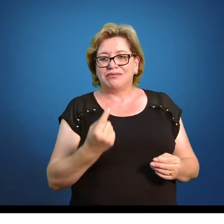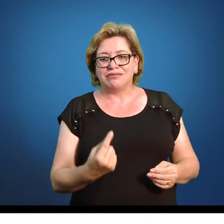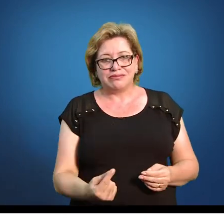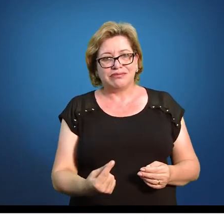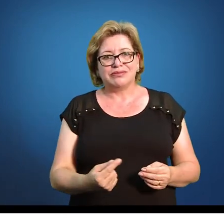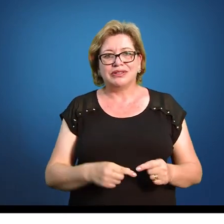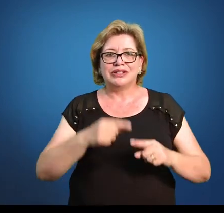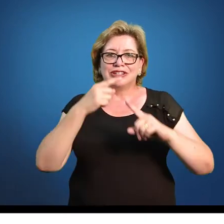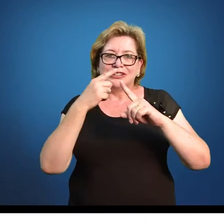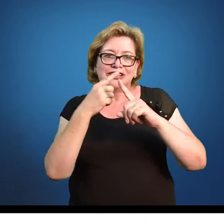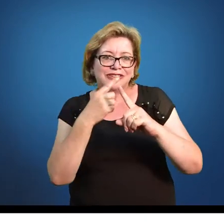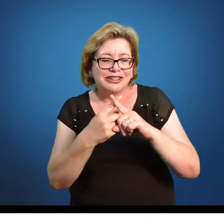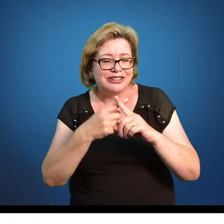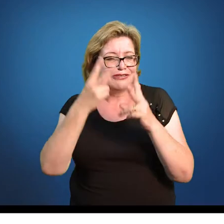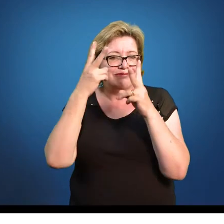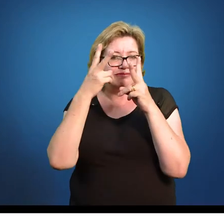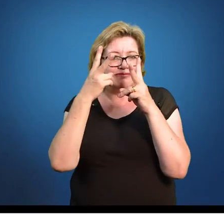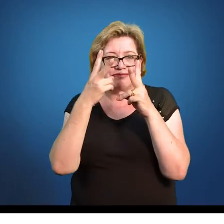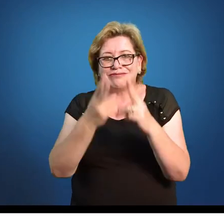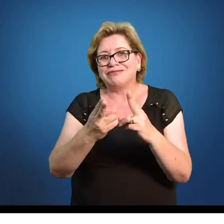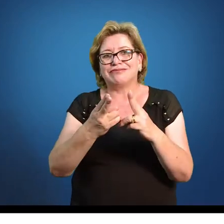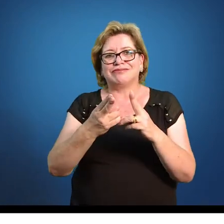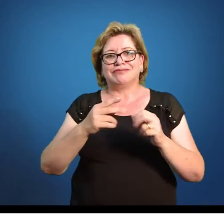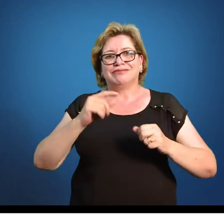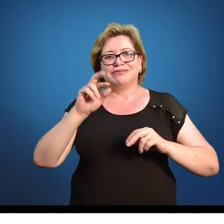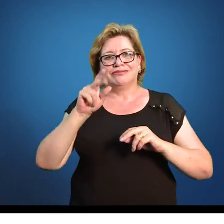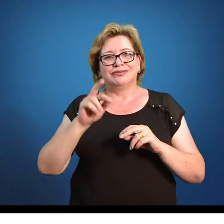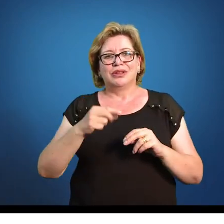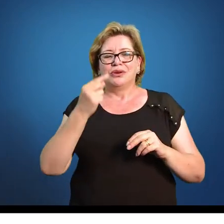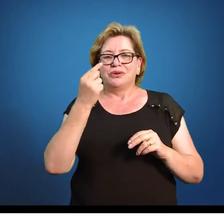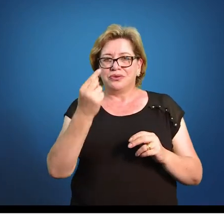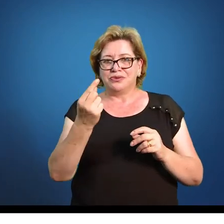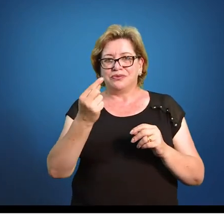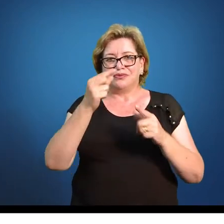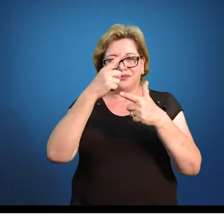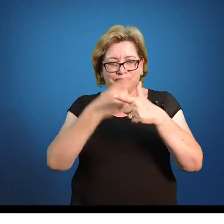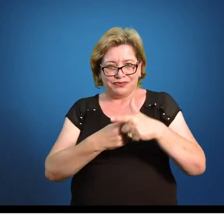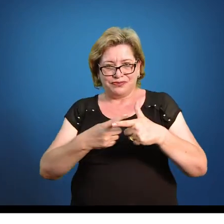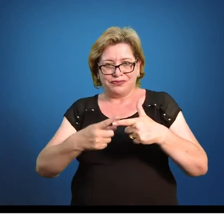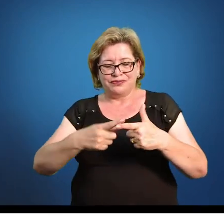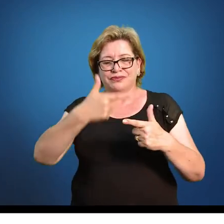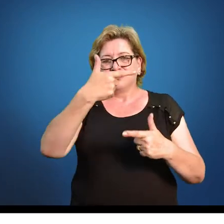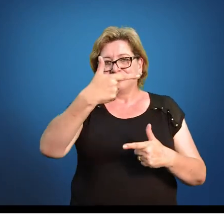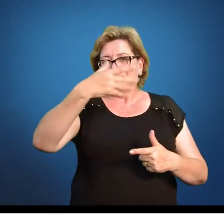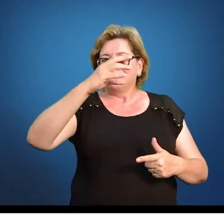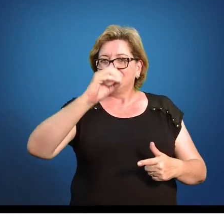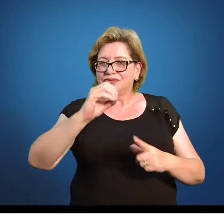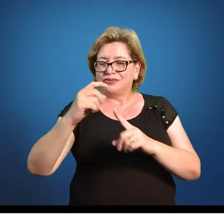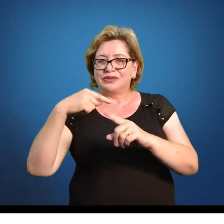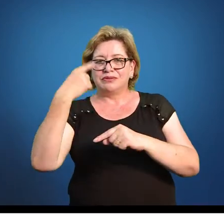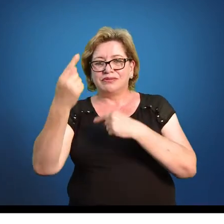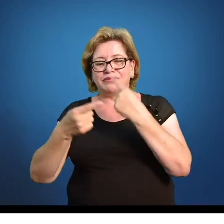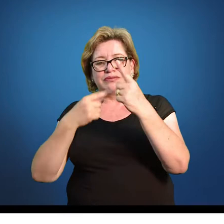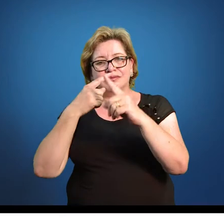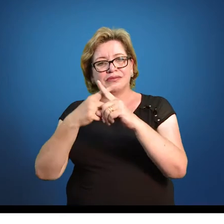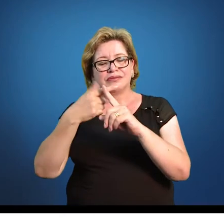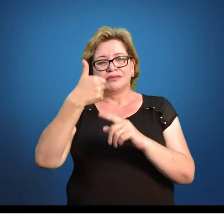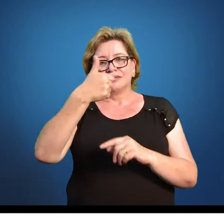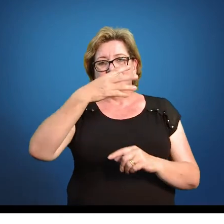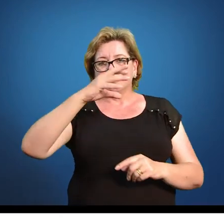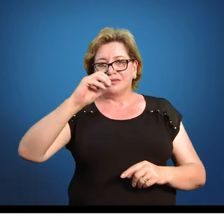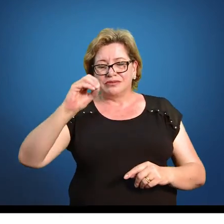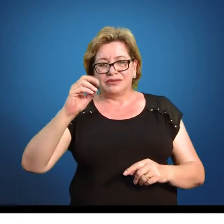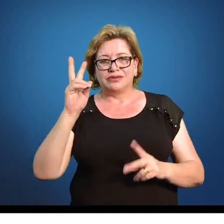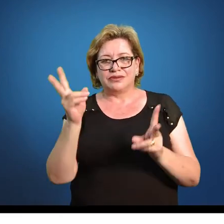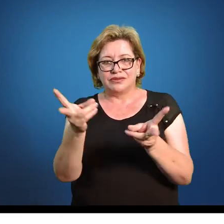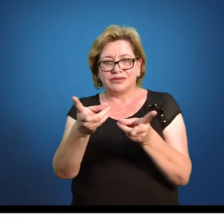esse valor? Fazendo exatamente o mesmo cálculo. Você vai 1, vai dividir ele por 20 e multiplicar por 100. Você vai ver que